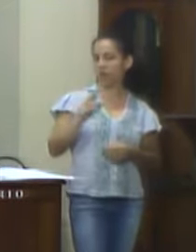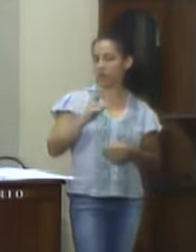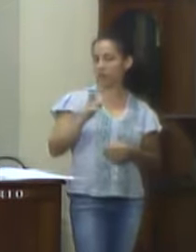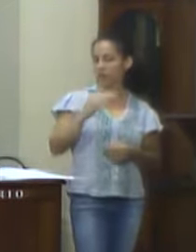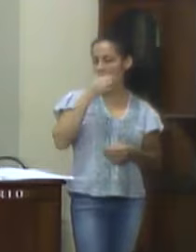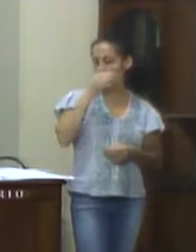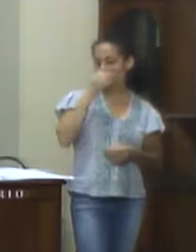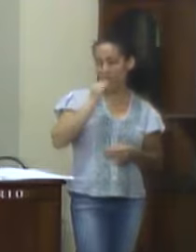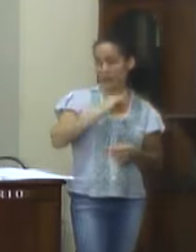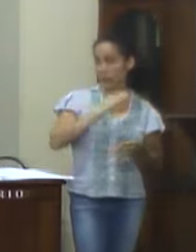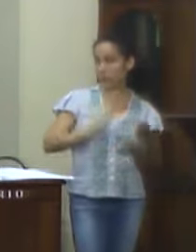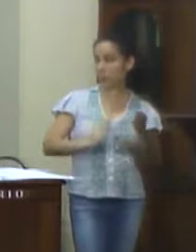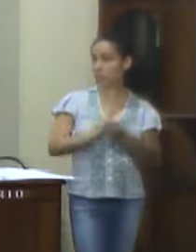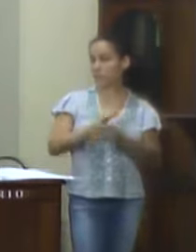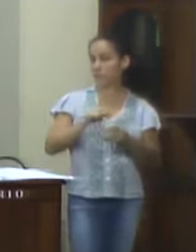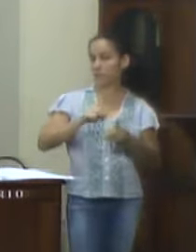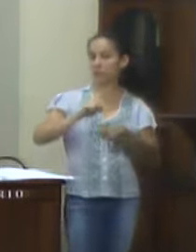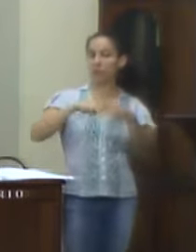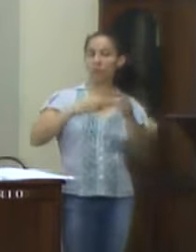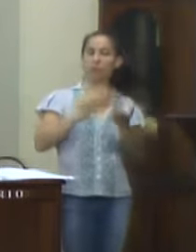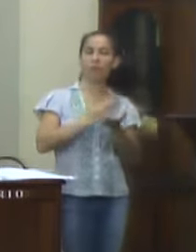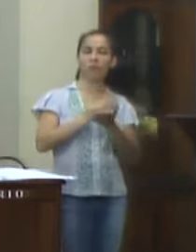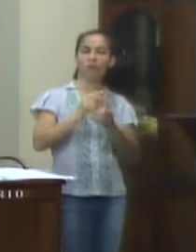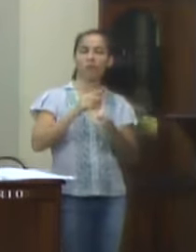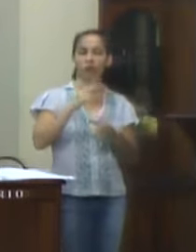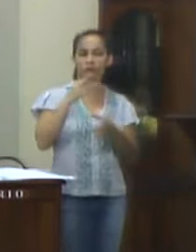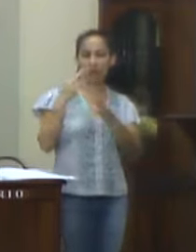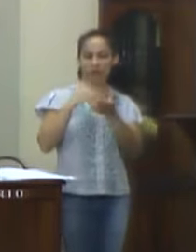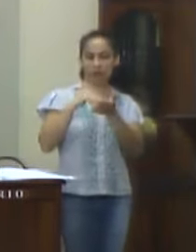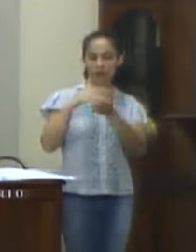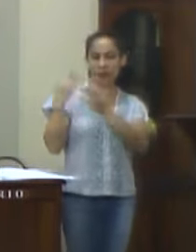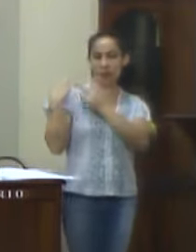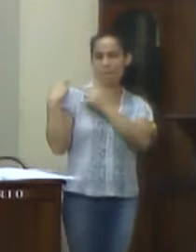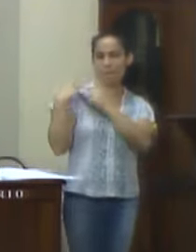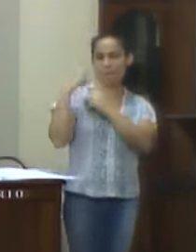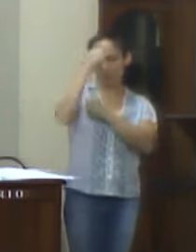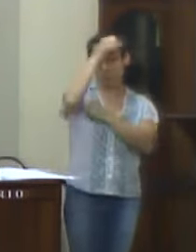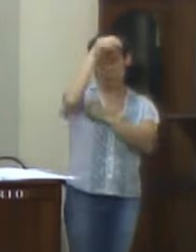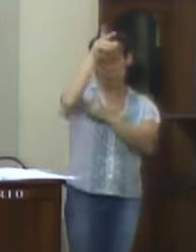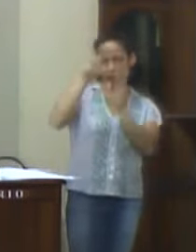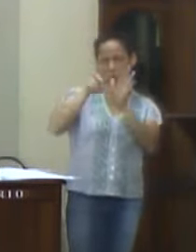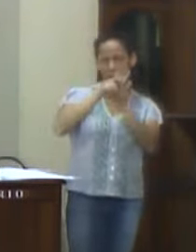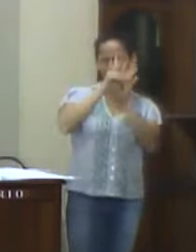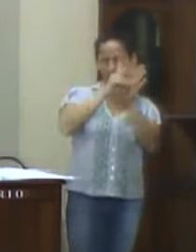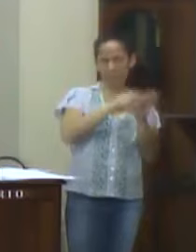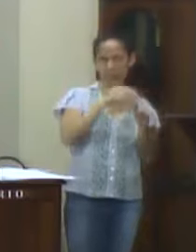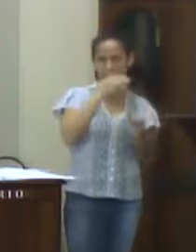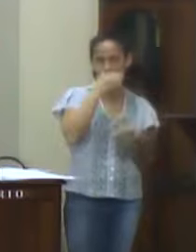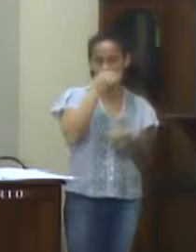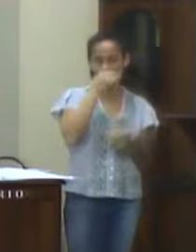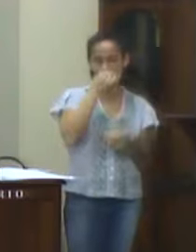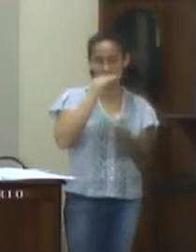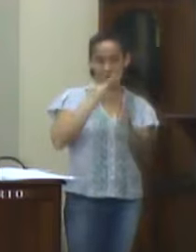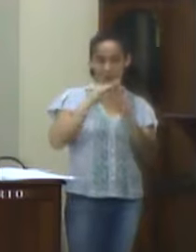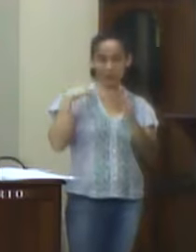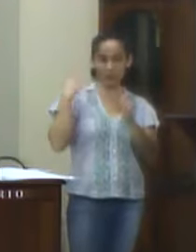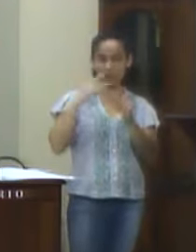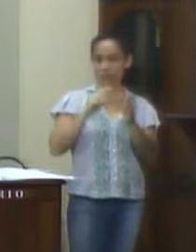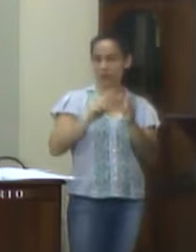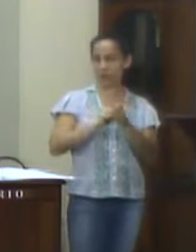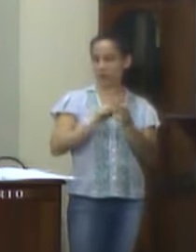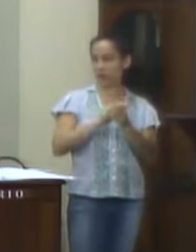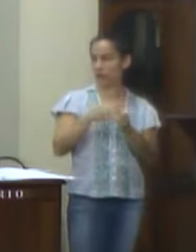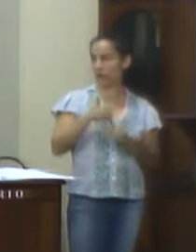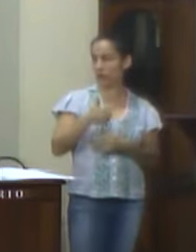é aprovada esta emenda, deverá ser adequadamente introduzida pelo Departamento Competente do Executivo, a lei correspondente. Câmara Municipal de Valença,